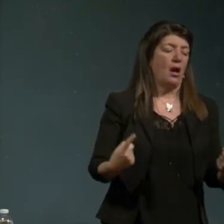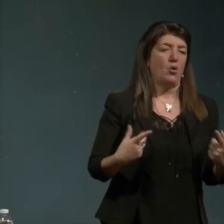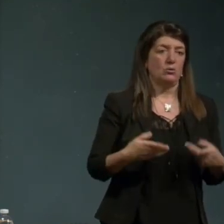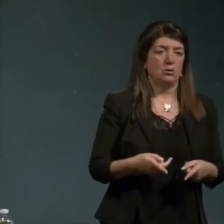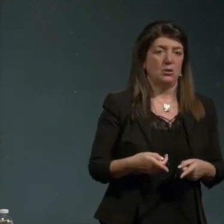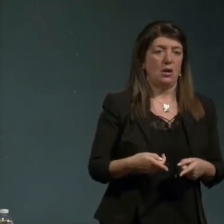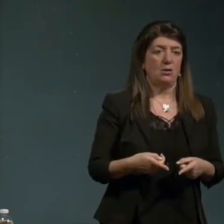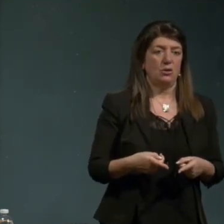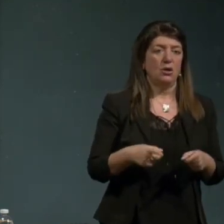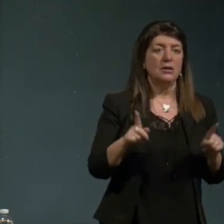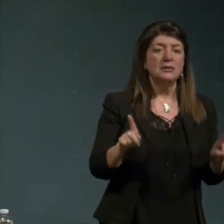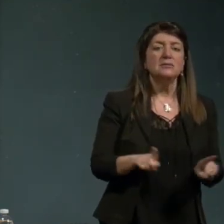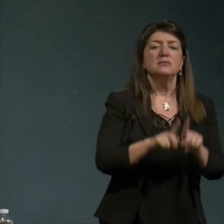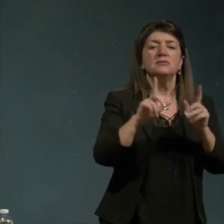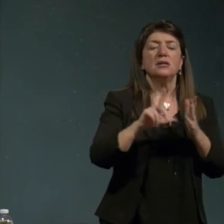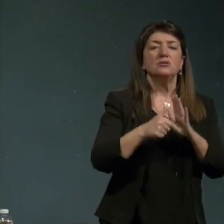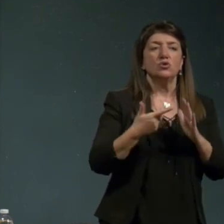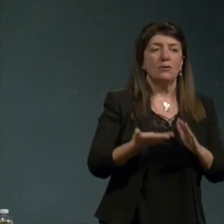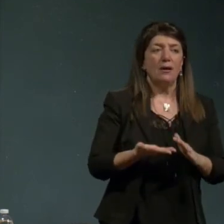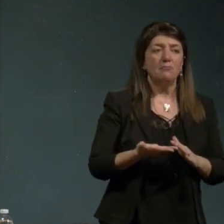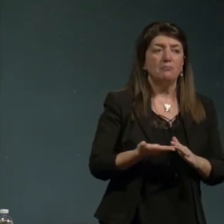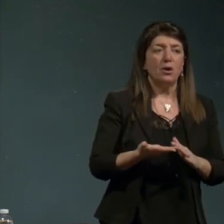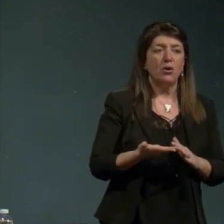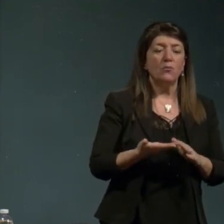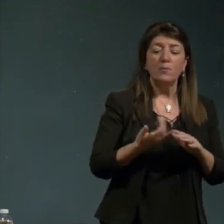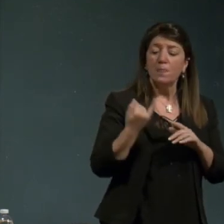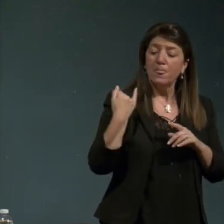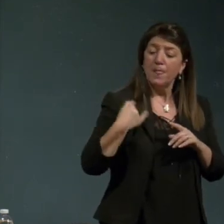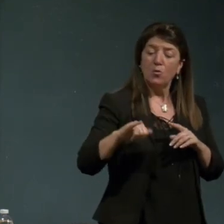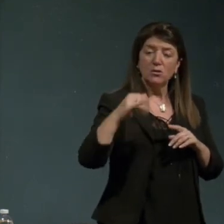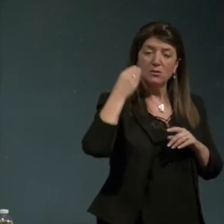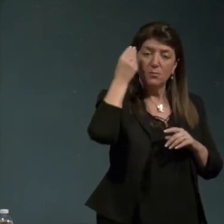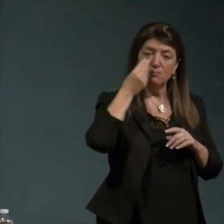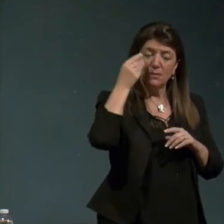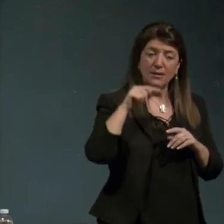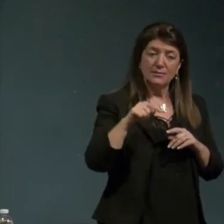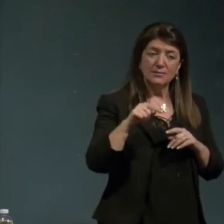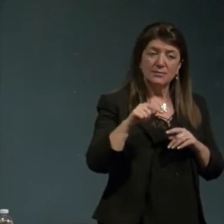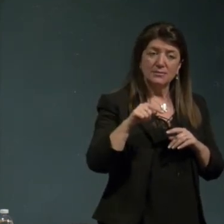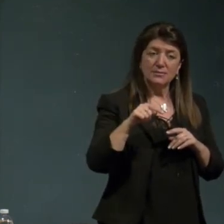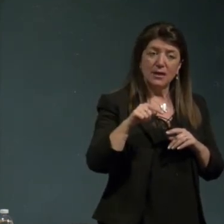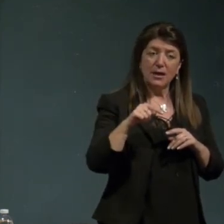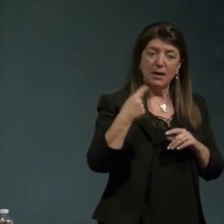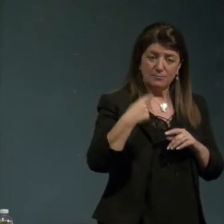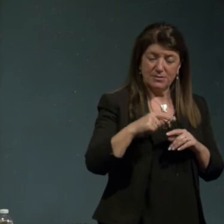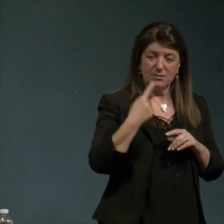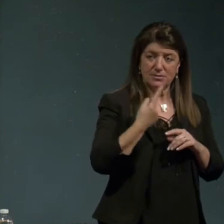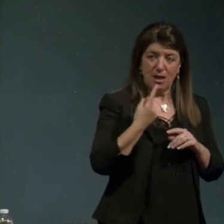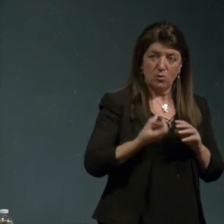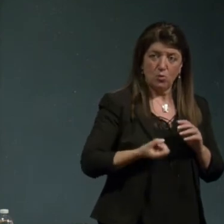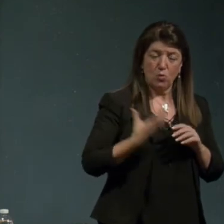stesso tempo allora dobbiamo pensare a una cosa di questo avventuale